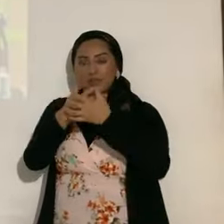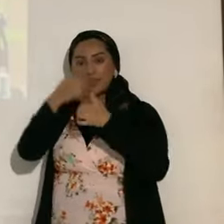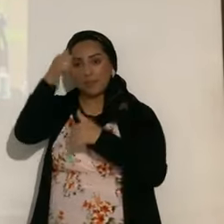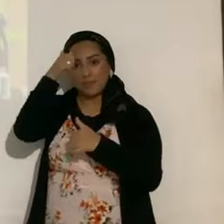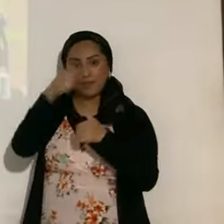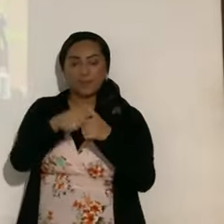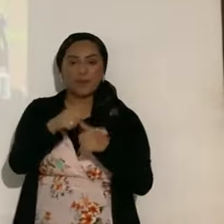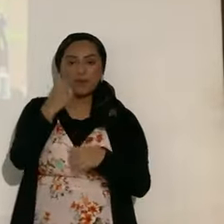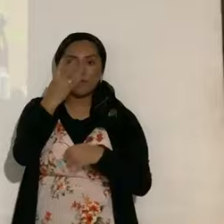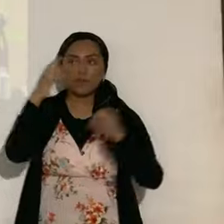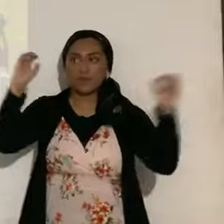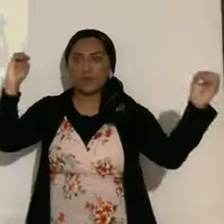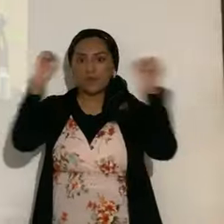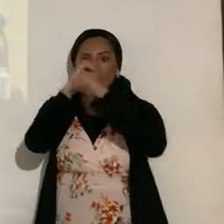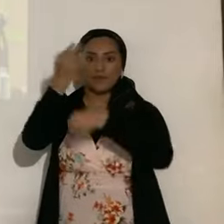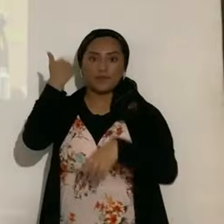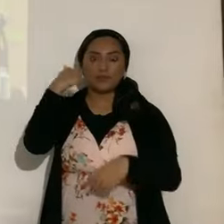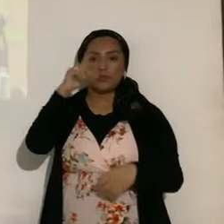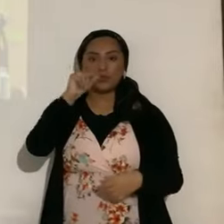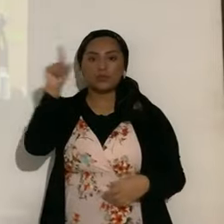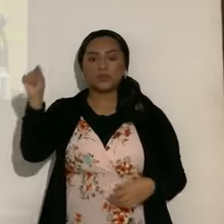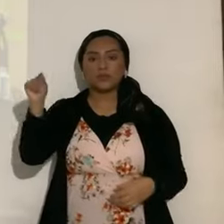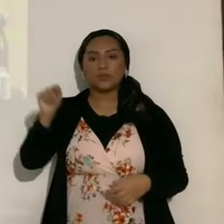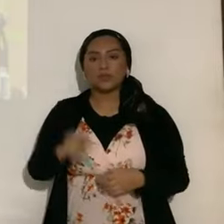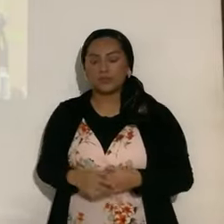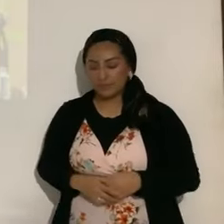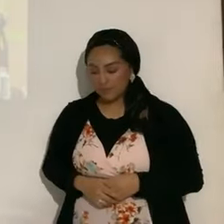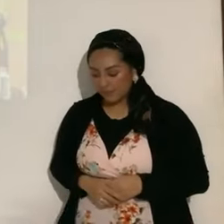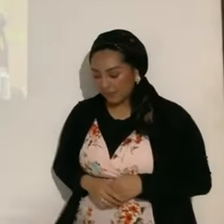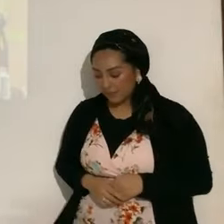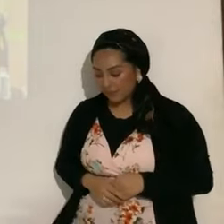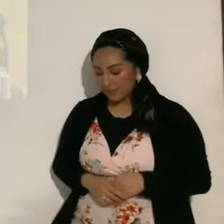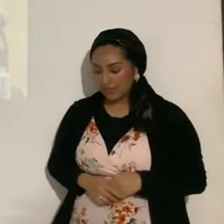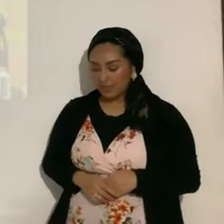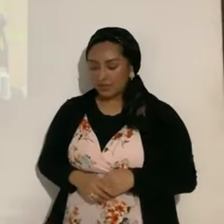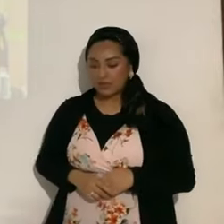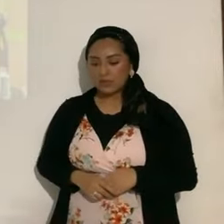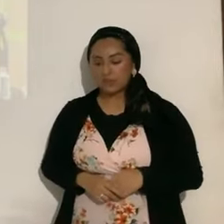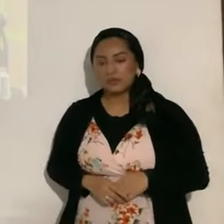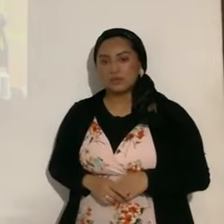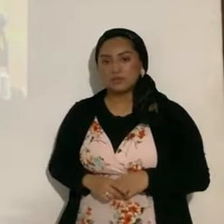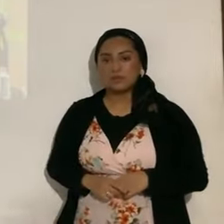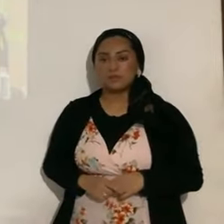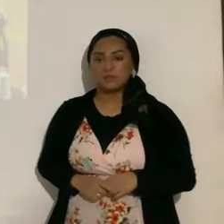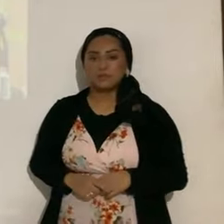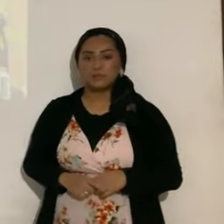eclipses penumbrales, del 2020, y la antumbra, es cuando es, anular,